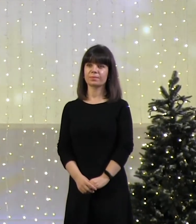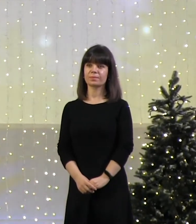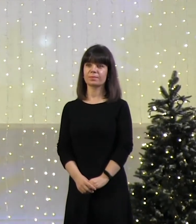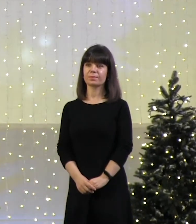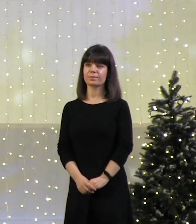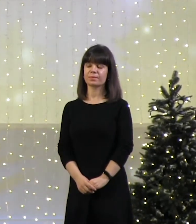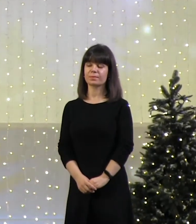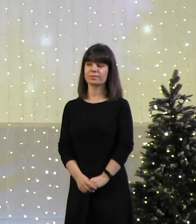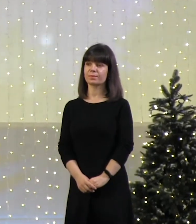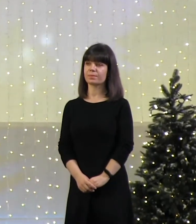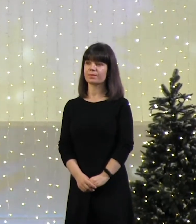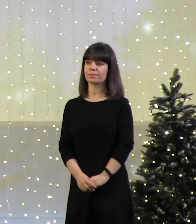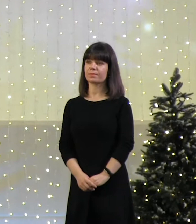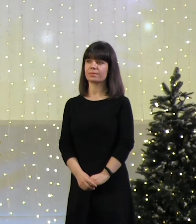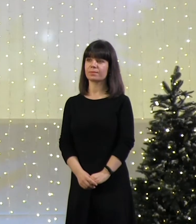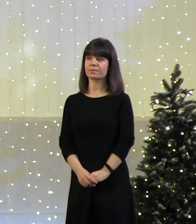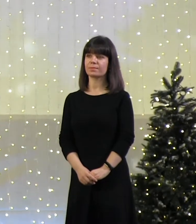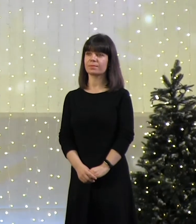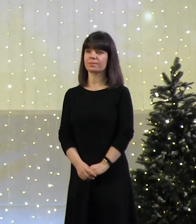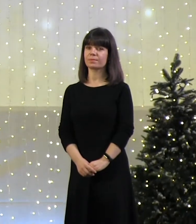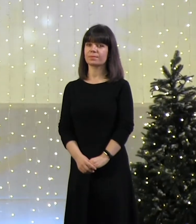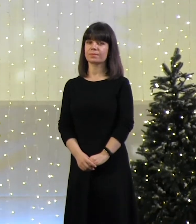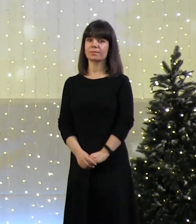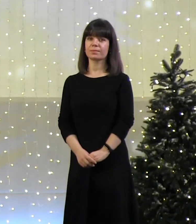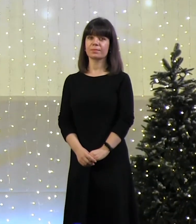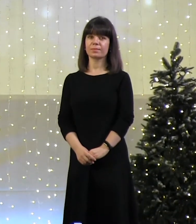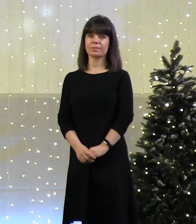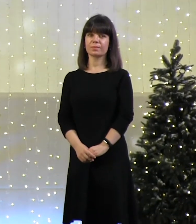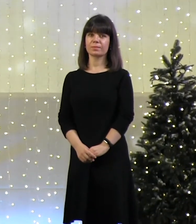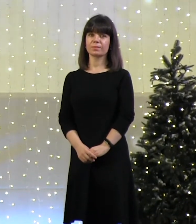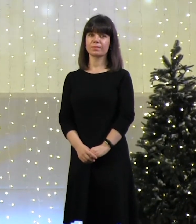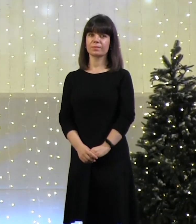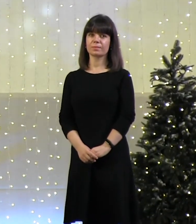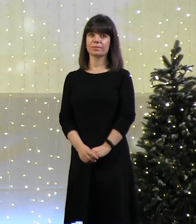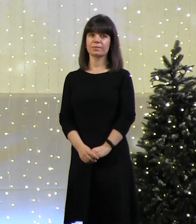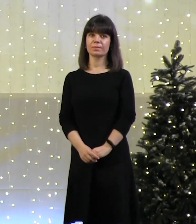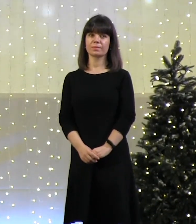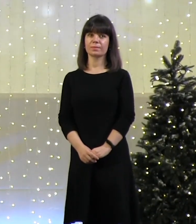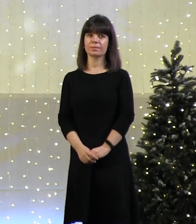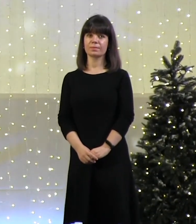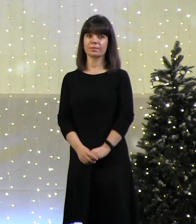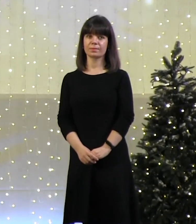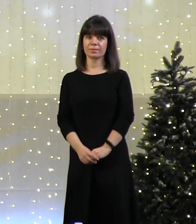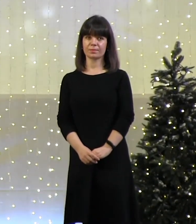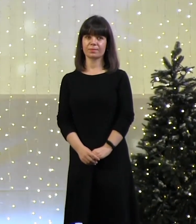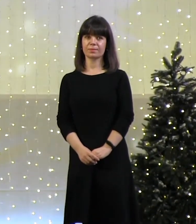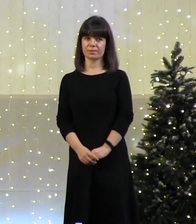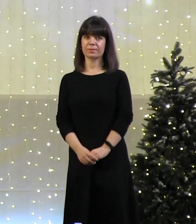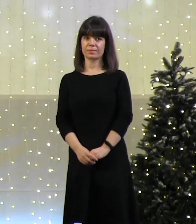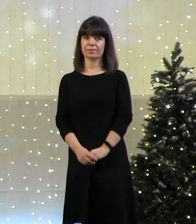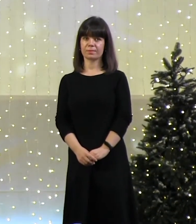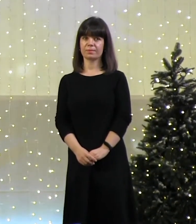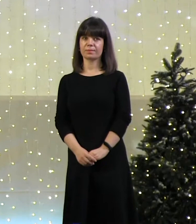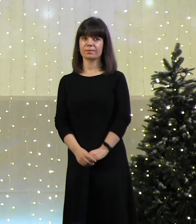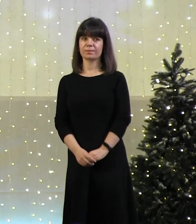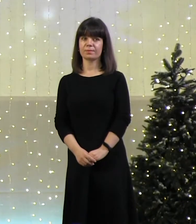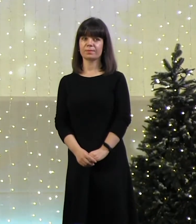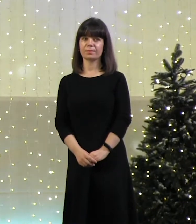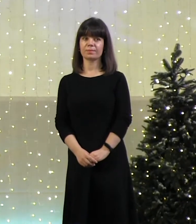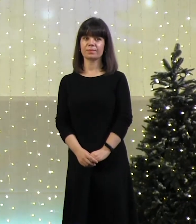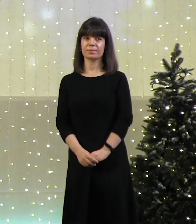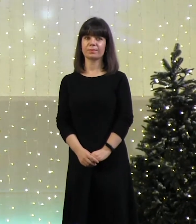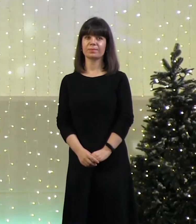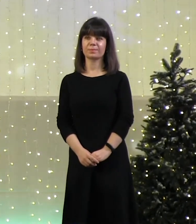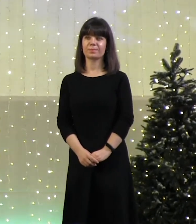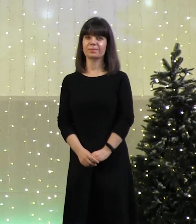чего это начинание начнется, как это все будет. Да, Женя, что нужно сделать? А, все